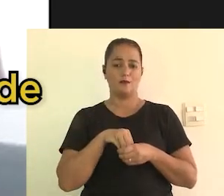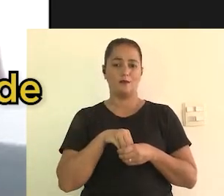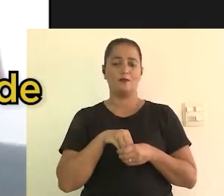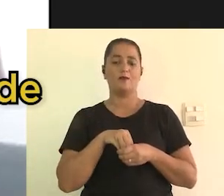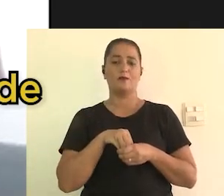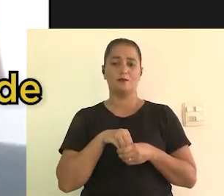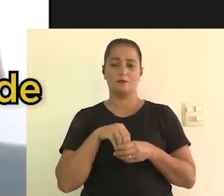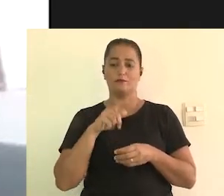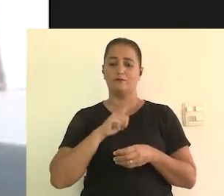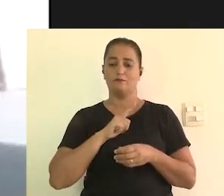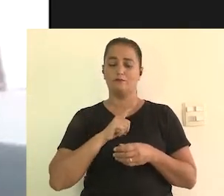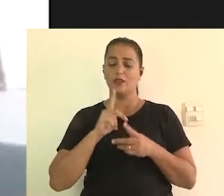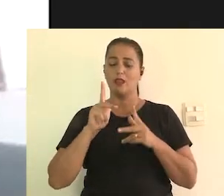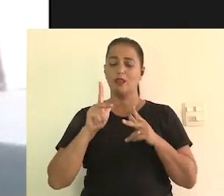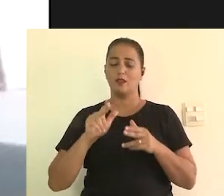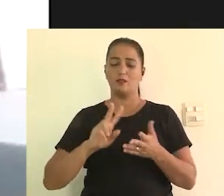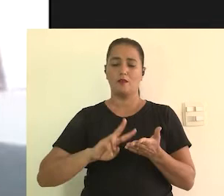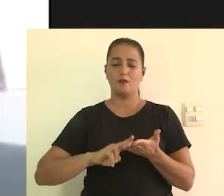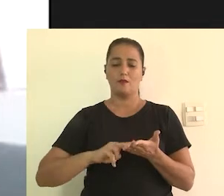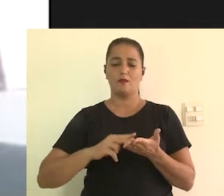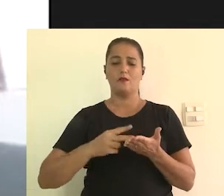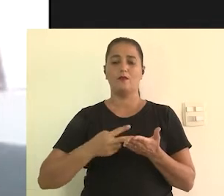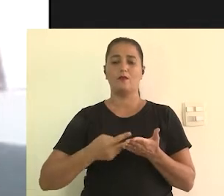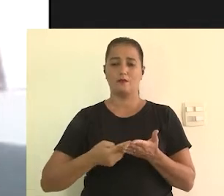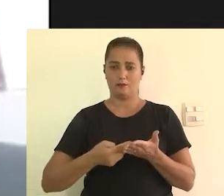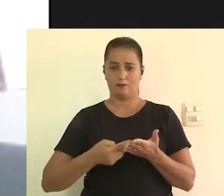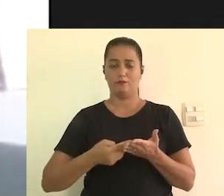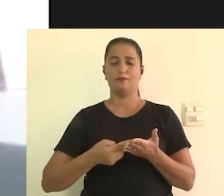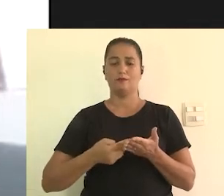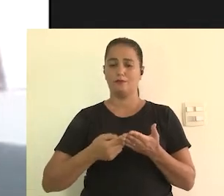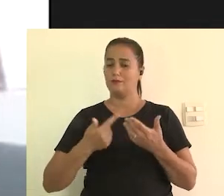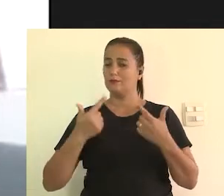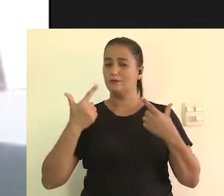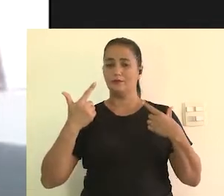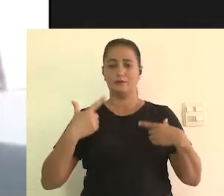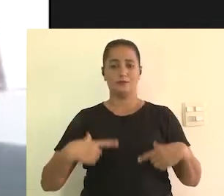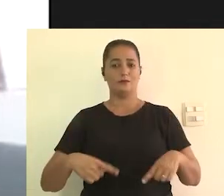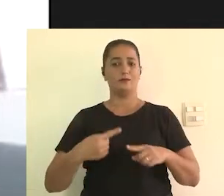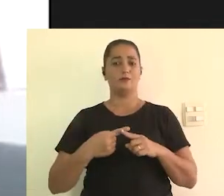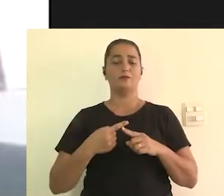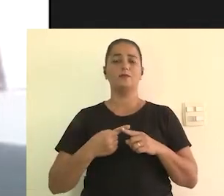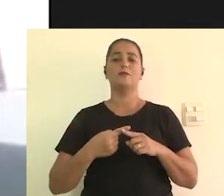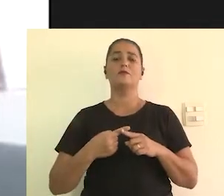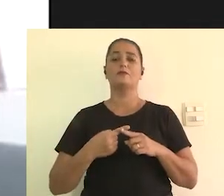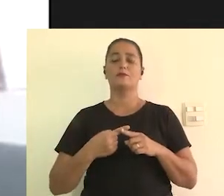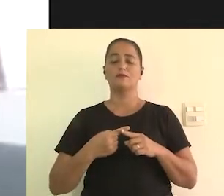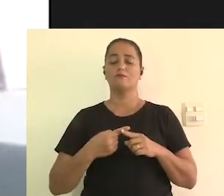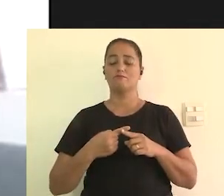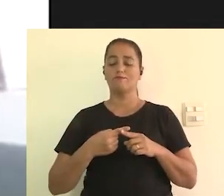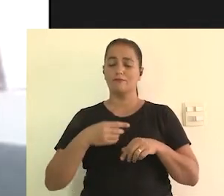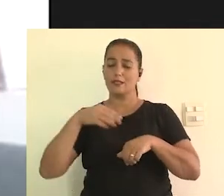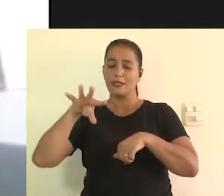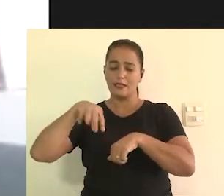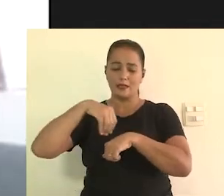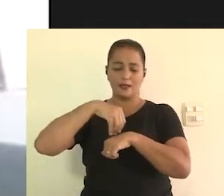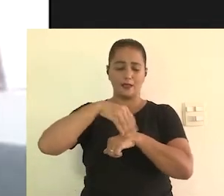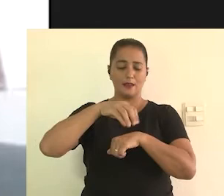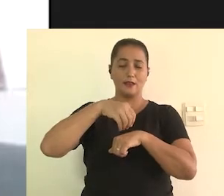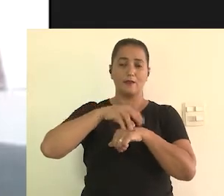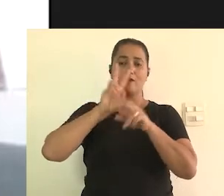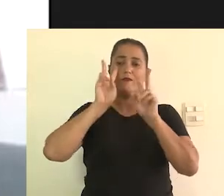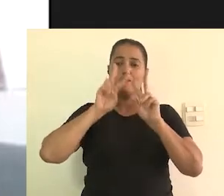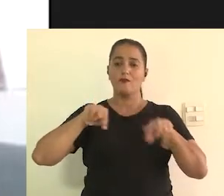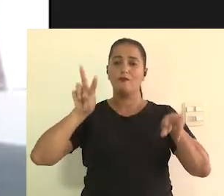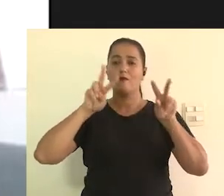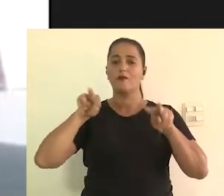a Lili mencionou, ele está inserido no escopo da tradução, é uma tradução intersemiótica,